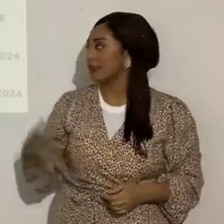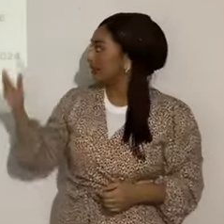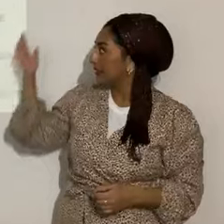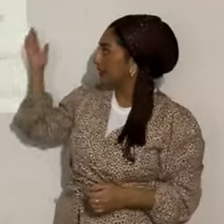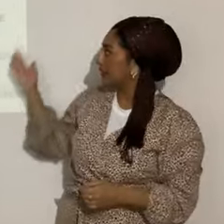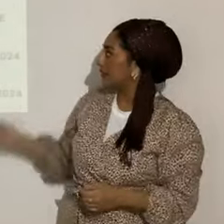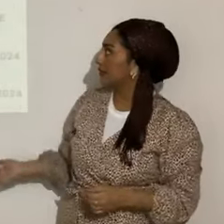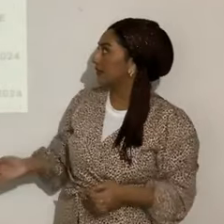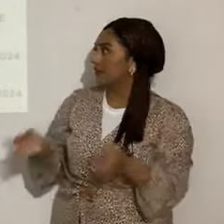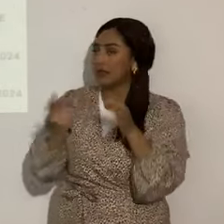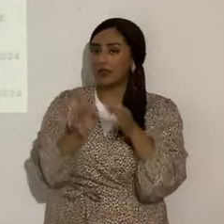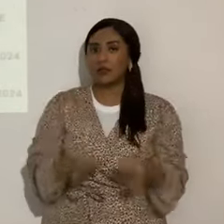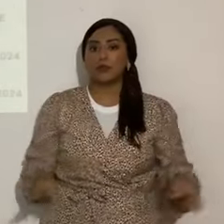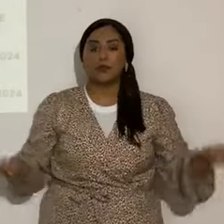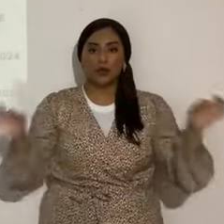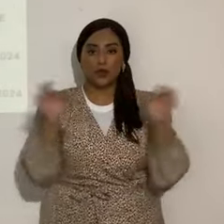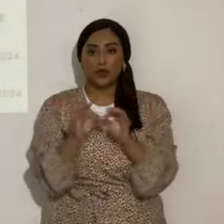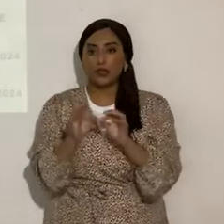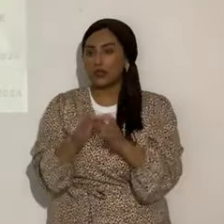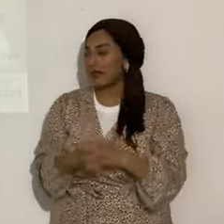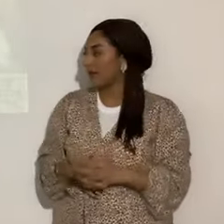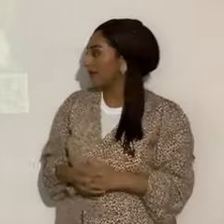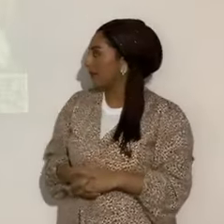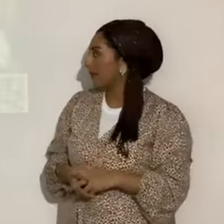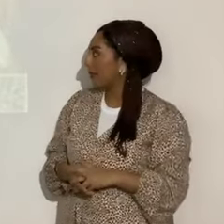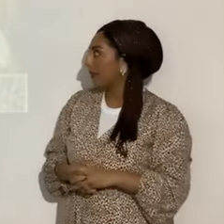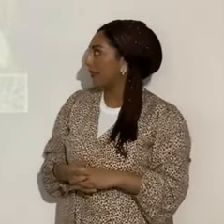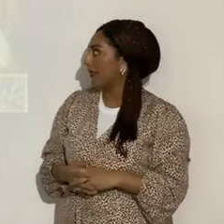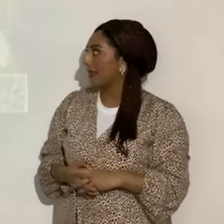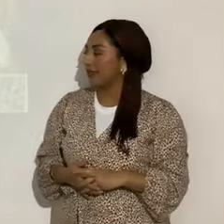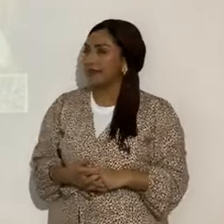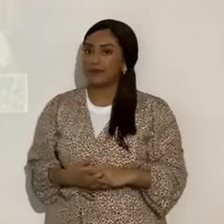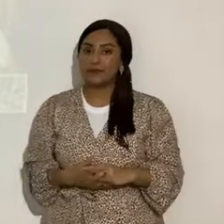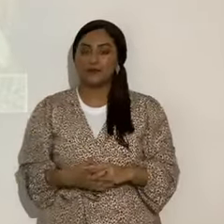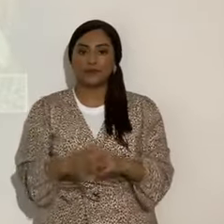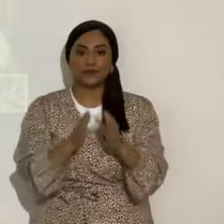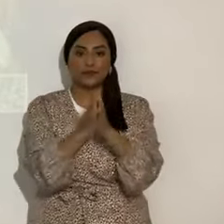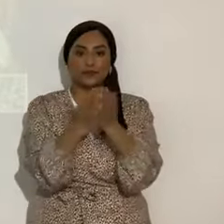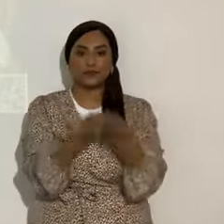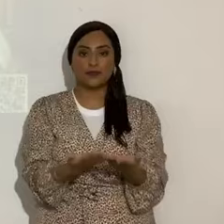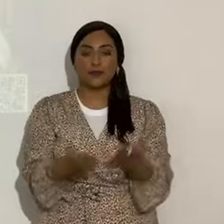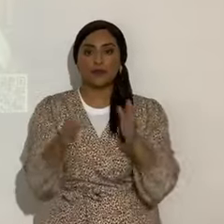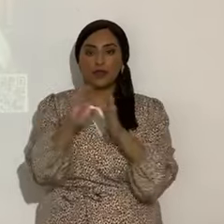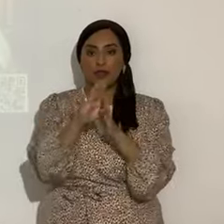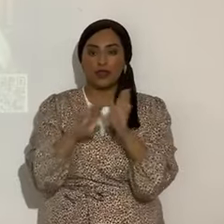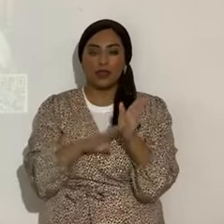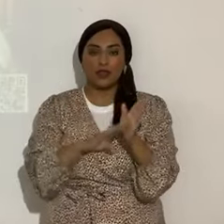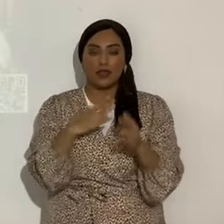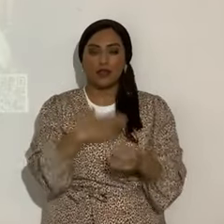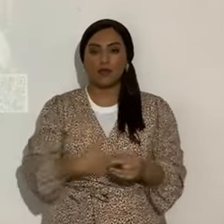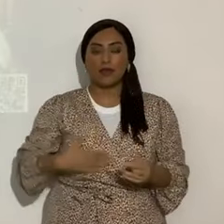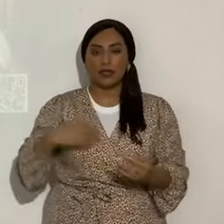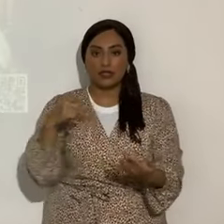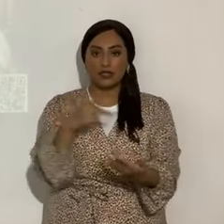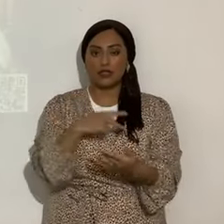es muy importante todo esto. Bueno, vamos a abrir nuestra Biblia, por favor, en el Salmo 27.